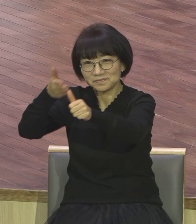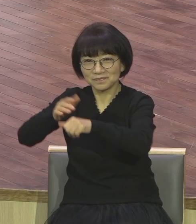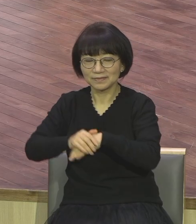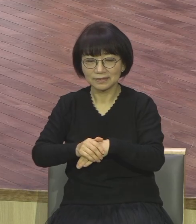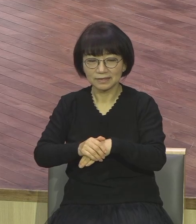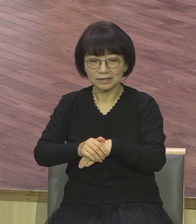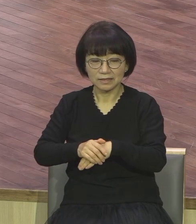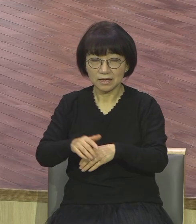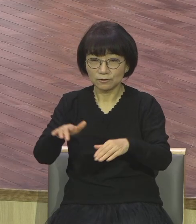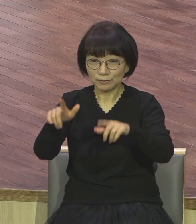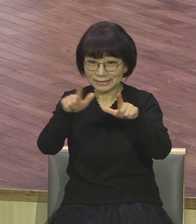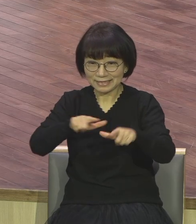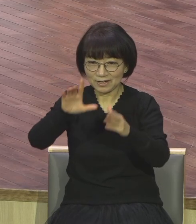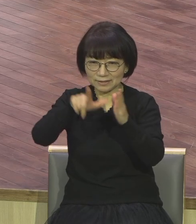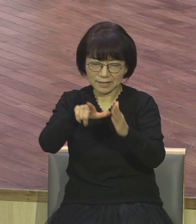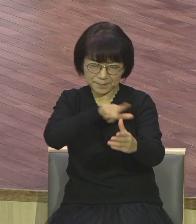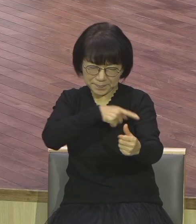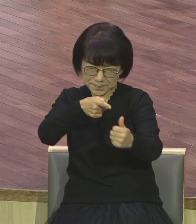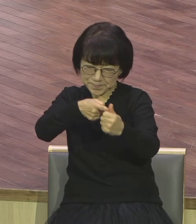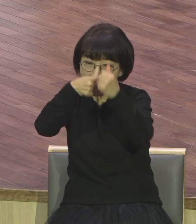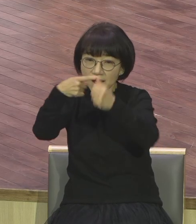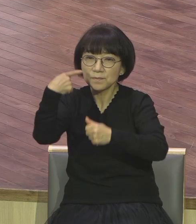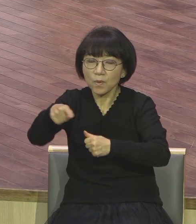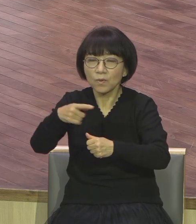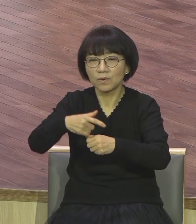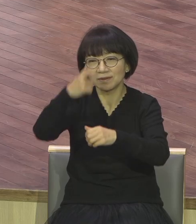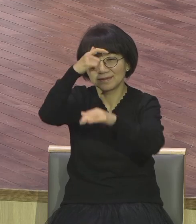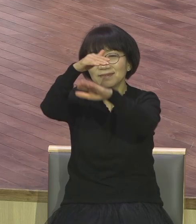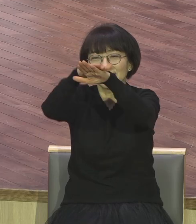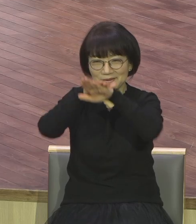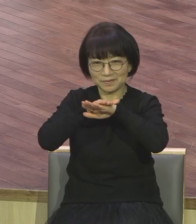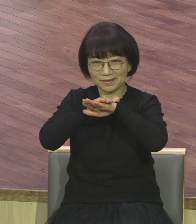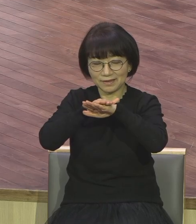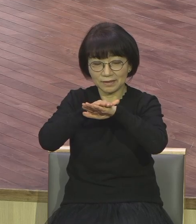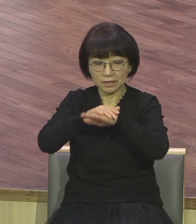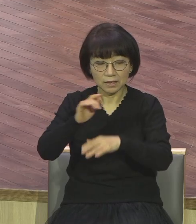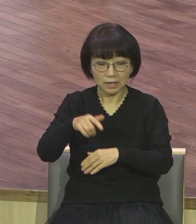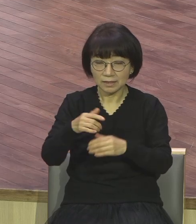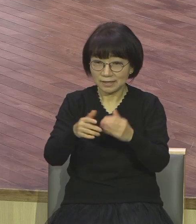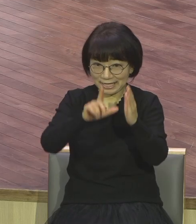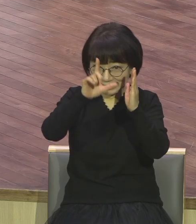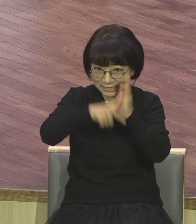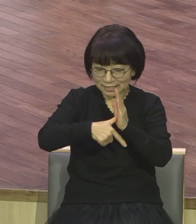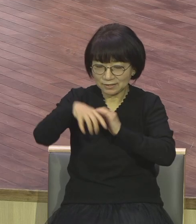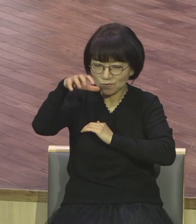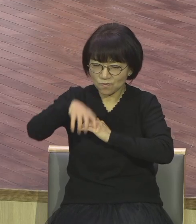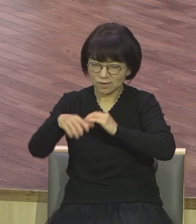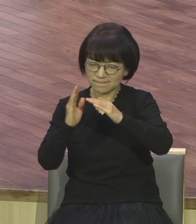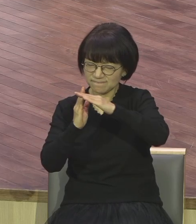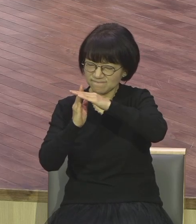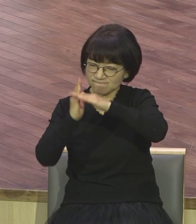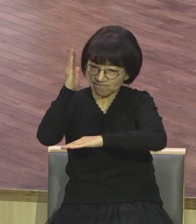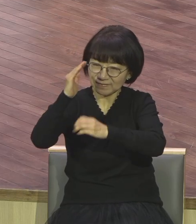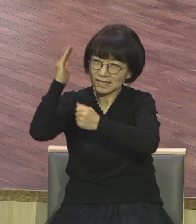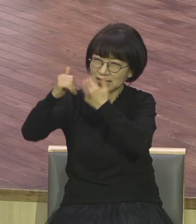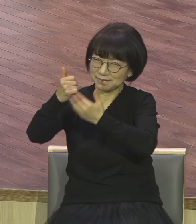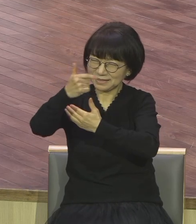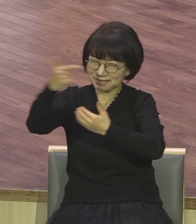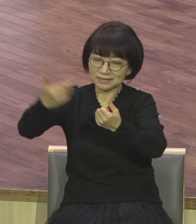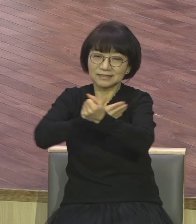3위기 그래서 시공간을 초월해서 역사하신 하나님의 큰 권능을 체험하면서 말씀 성취의 정인들로